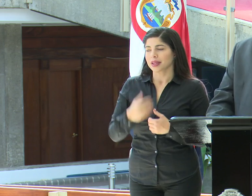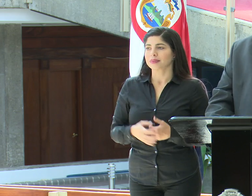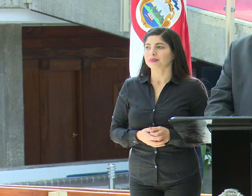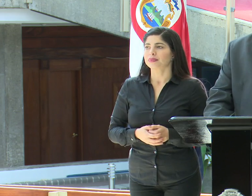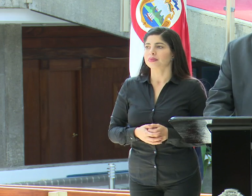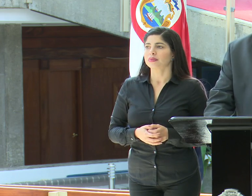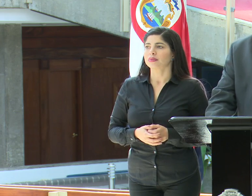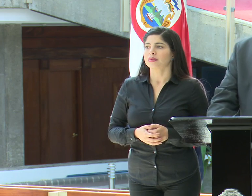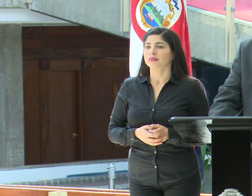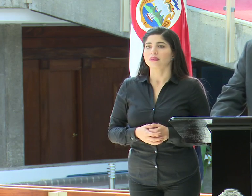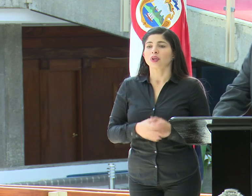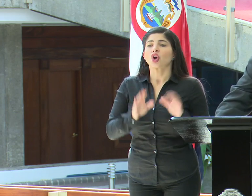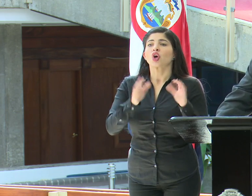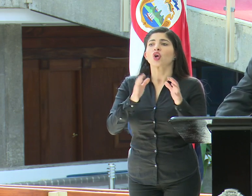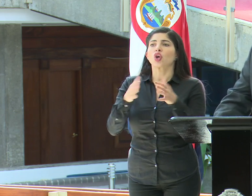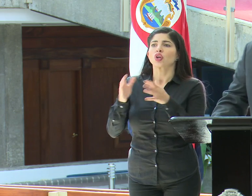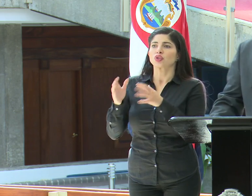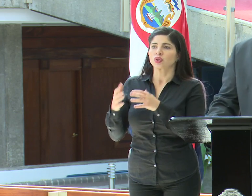¿Sobre los clústeres?